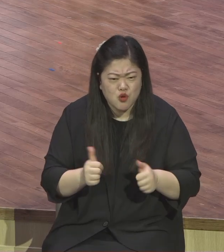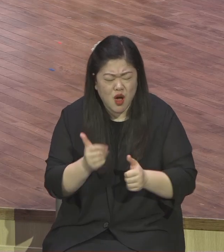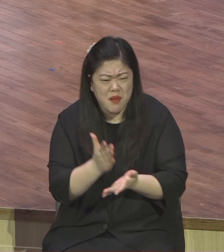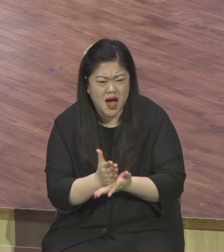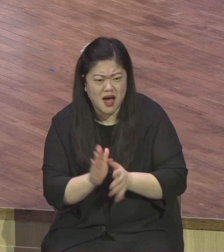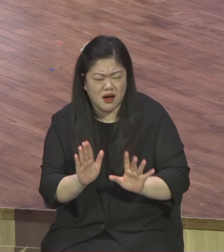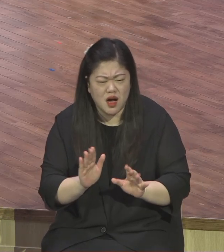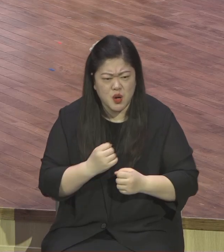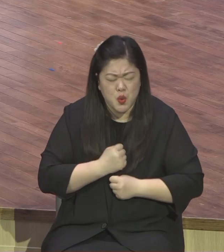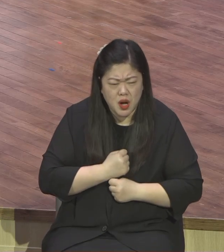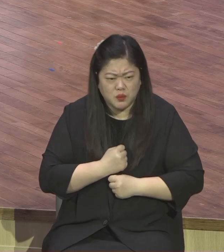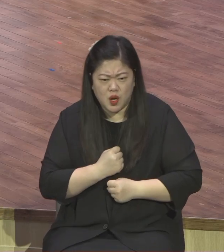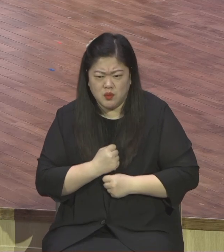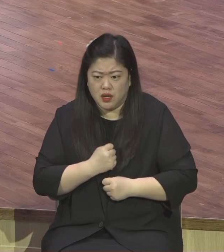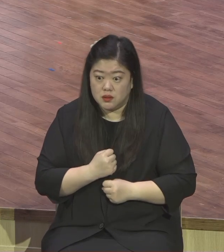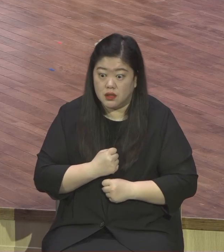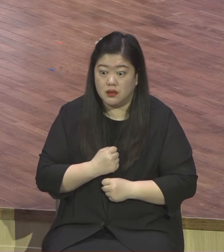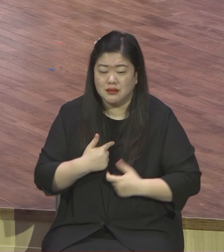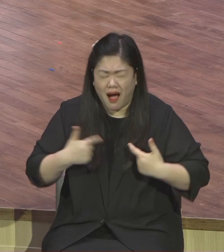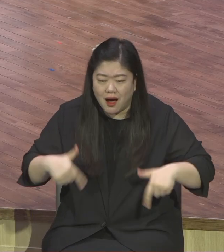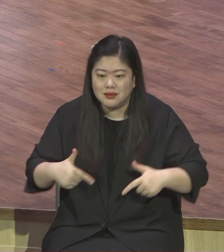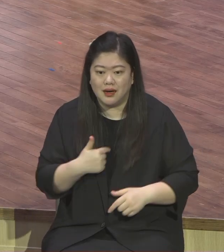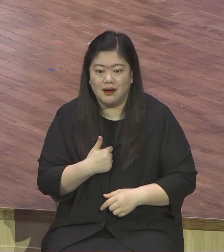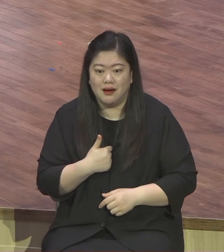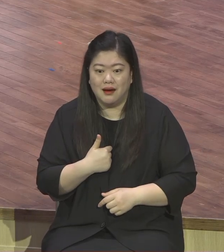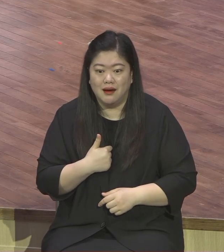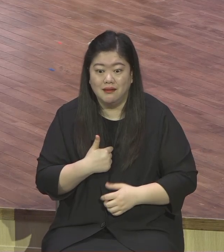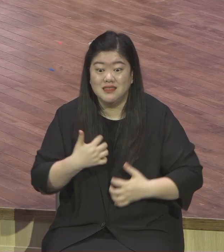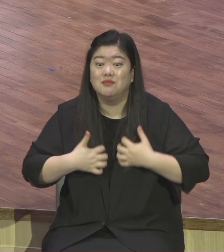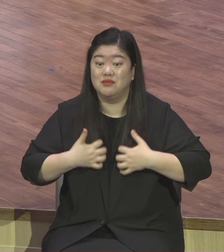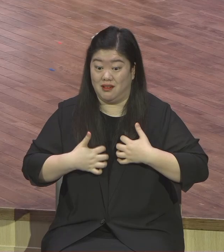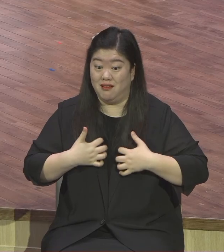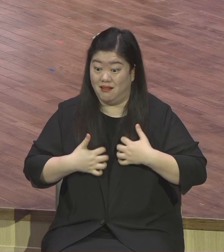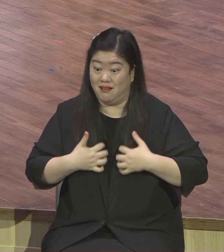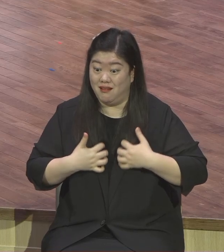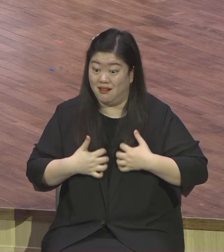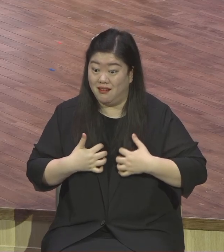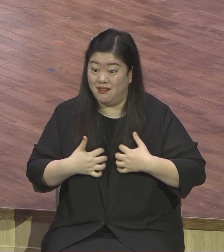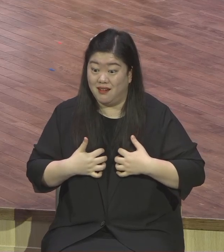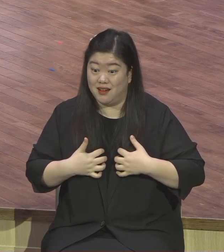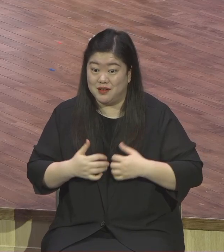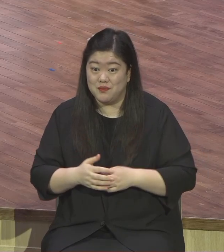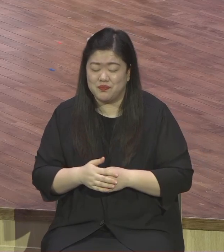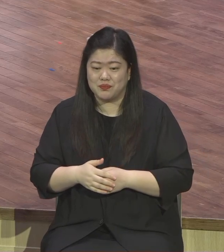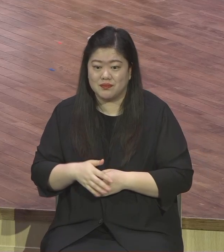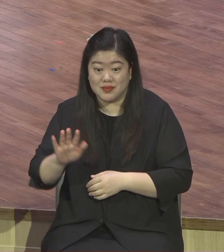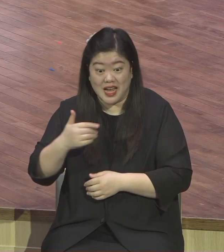뗄 수가 없는 막 그러한 흥미진진한 영화였습니다 제가 왜 갑자기 영화 이야기 하느냐